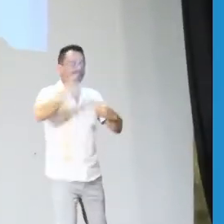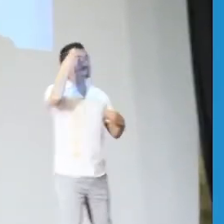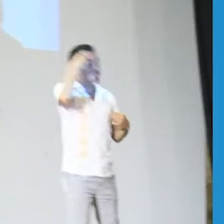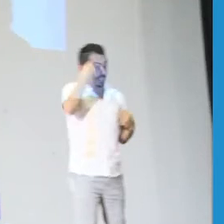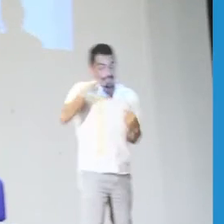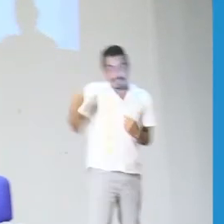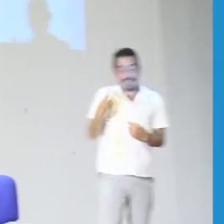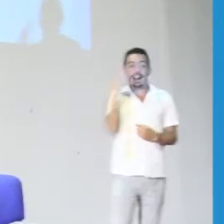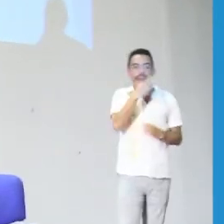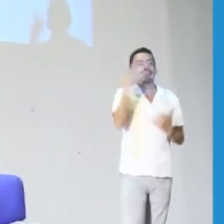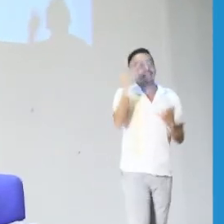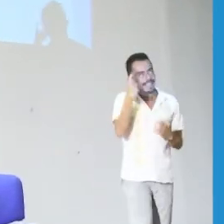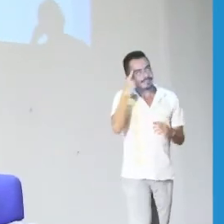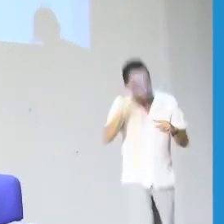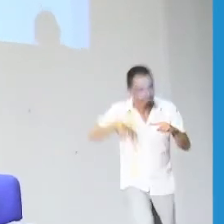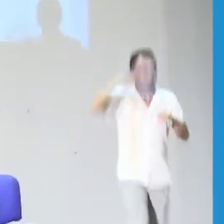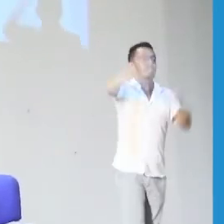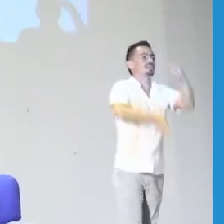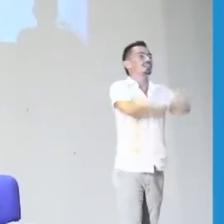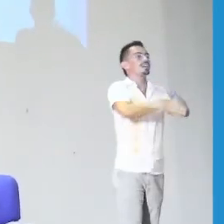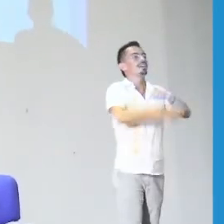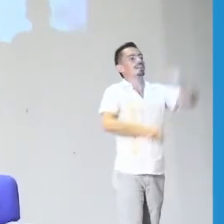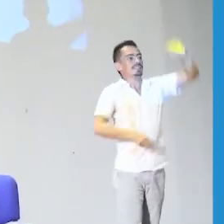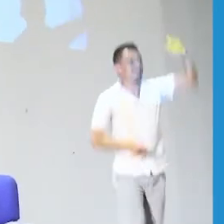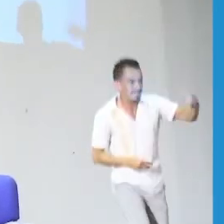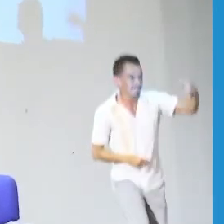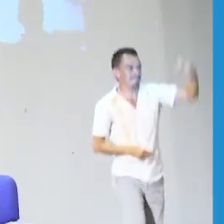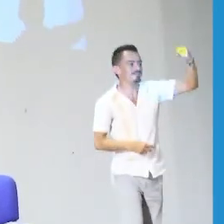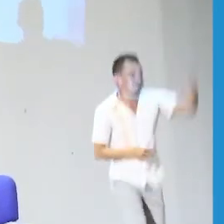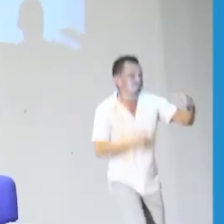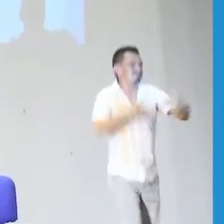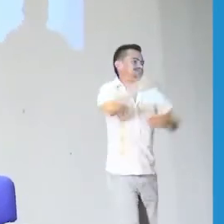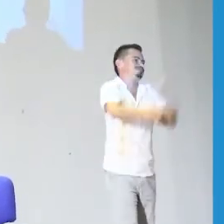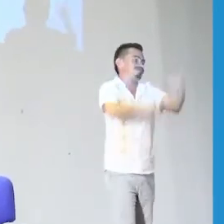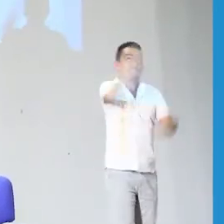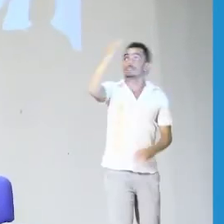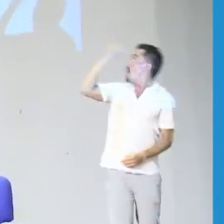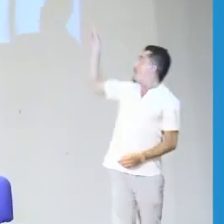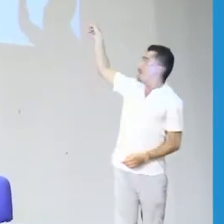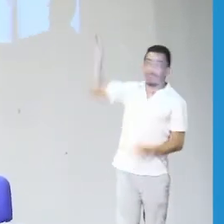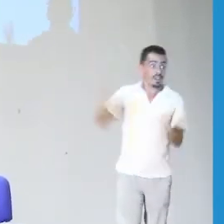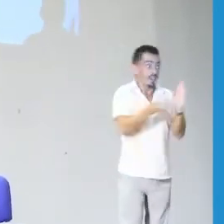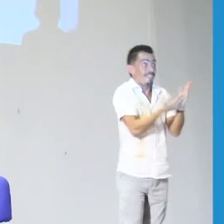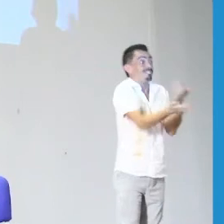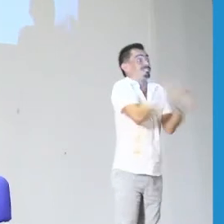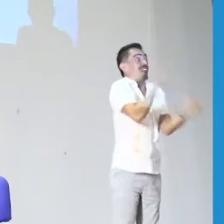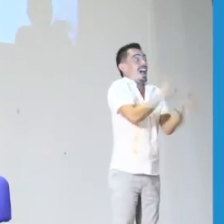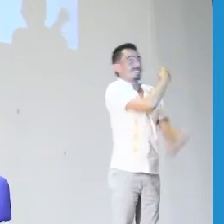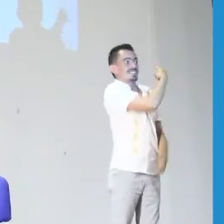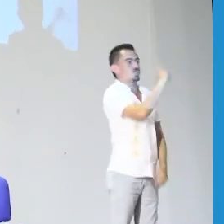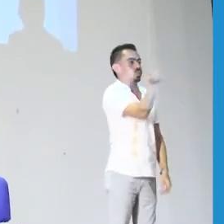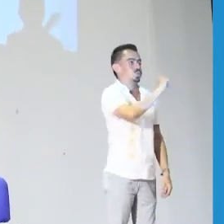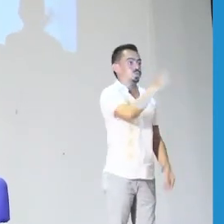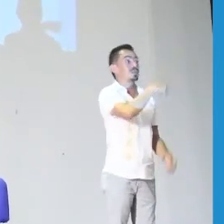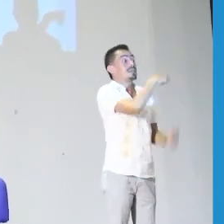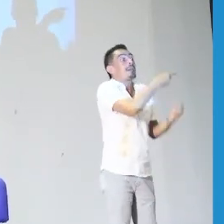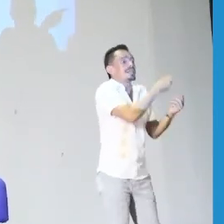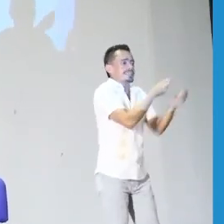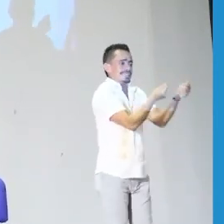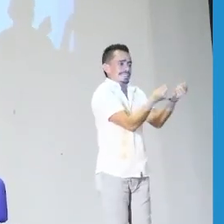texto, y puedan también generar aportes para nosotros, y que continuemos, no solamente con ese texto, sino con muchos textos